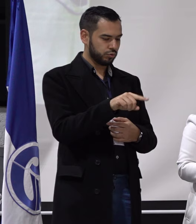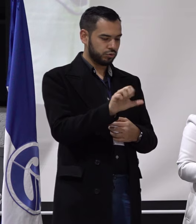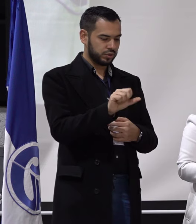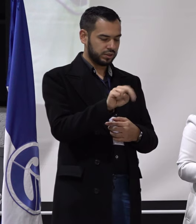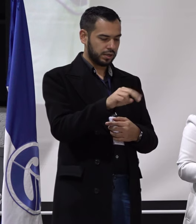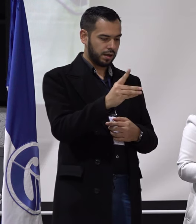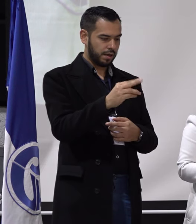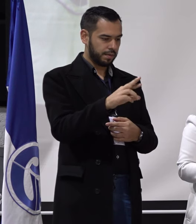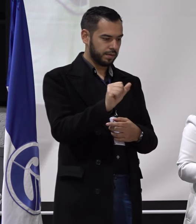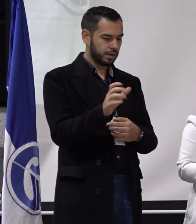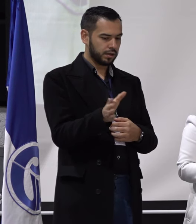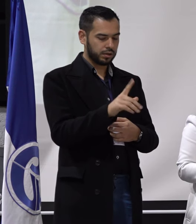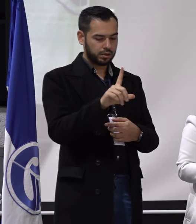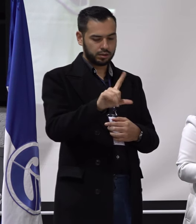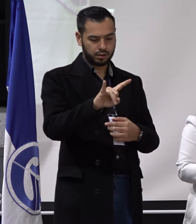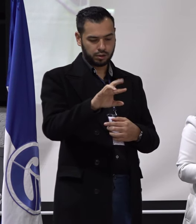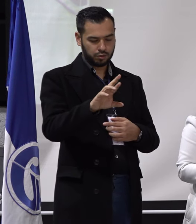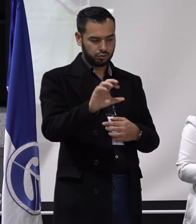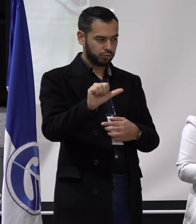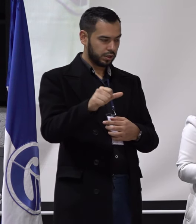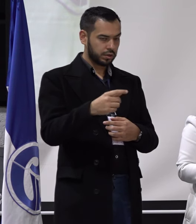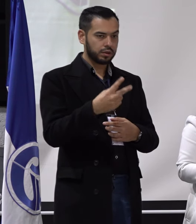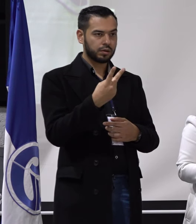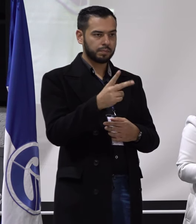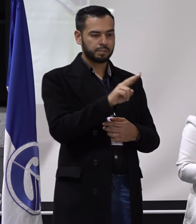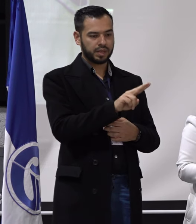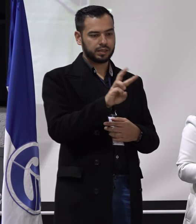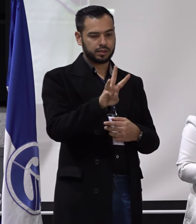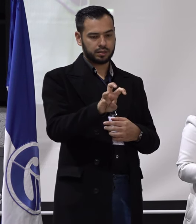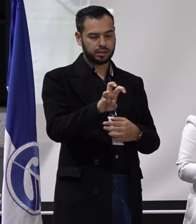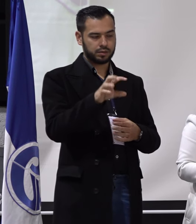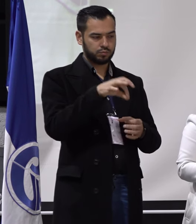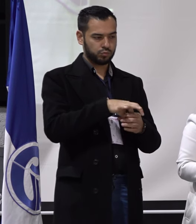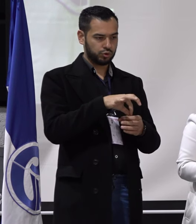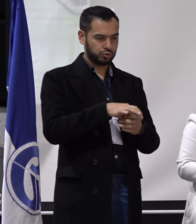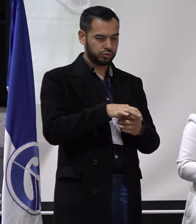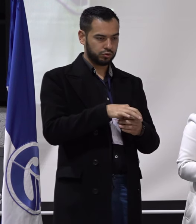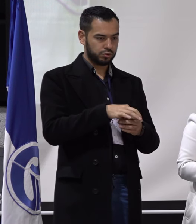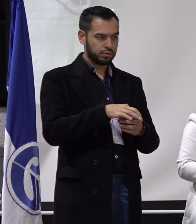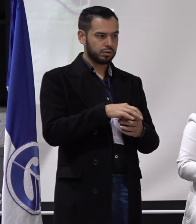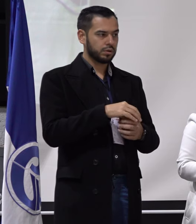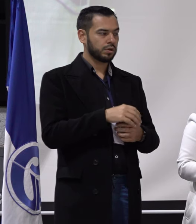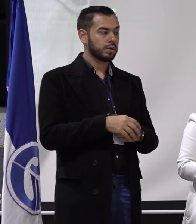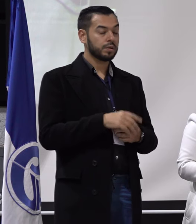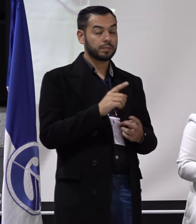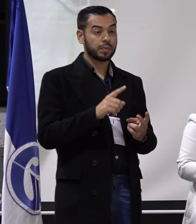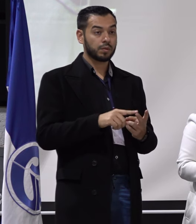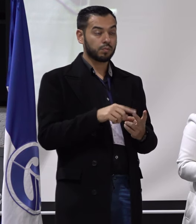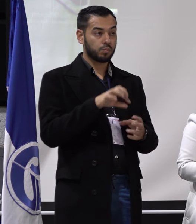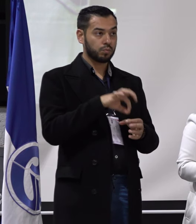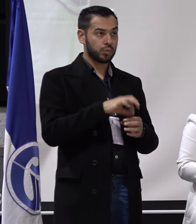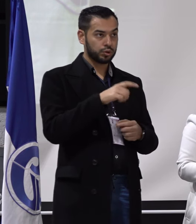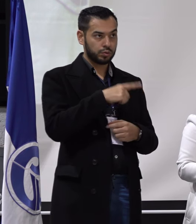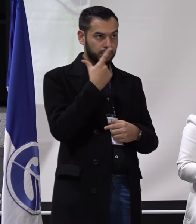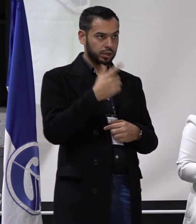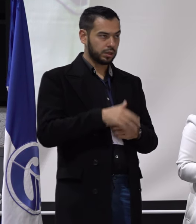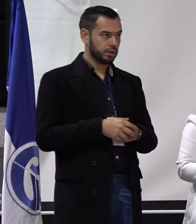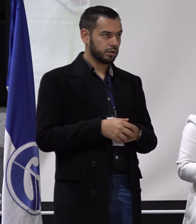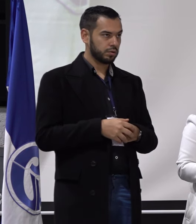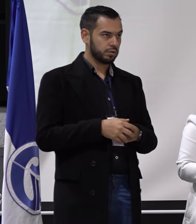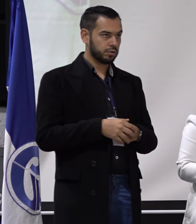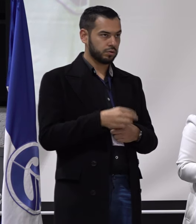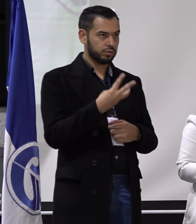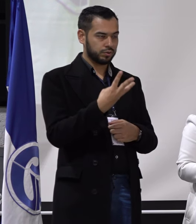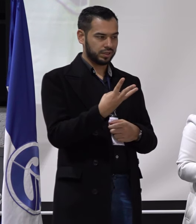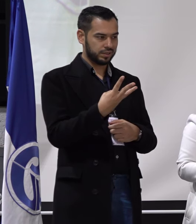Rodríguez y Laura Milena Cala Cristancho, se registraron 23 votos. Y para la mesa, para el voto en blanco, se registraron